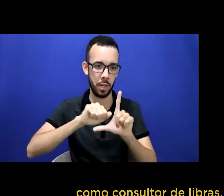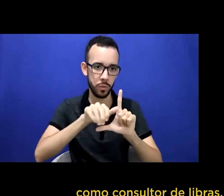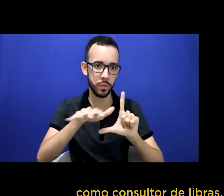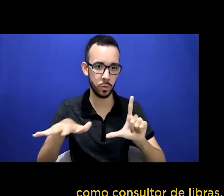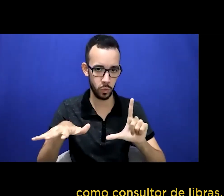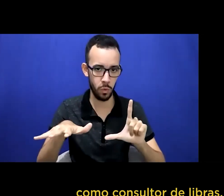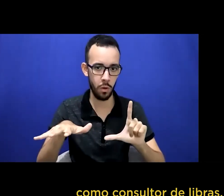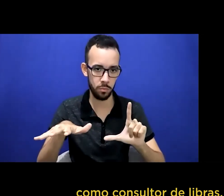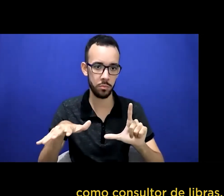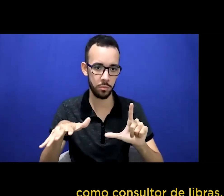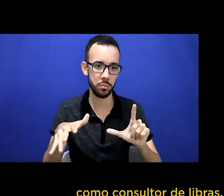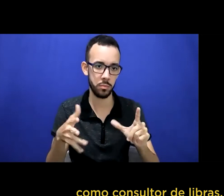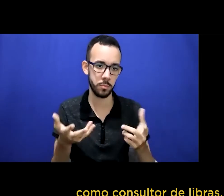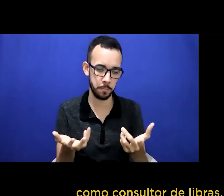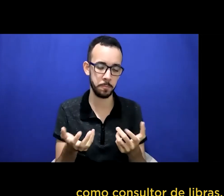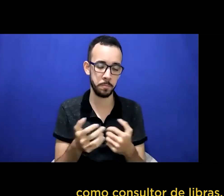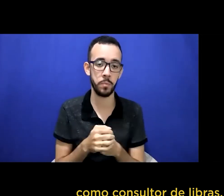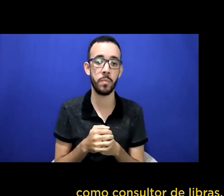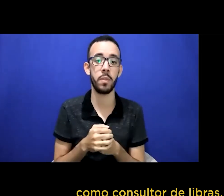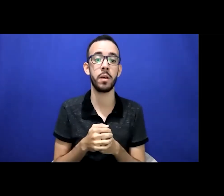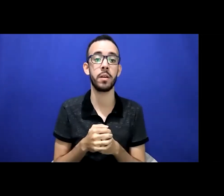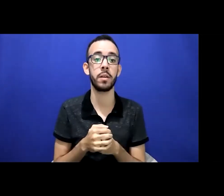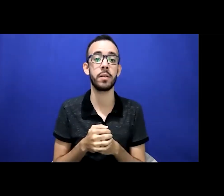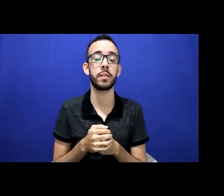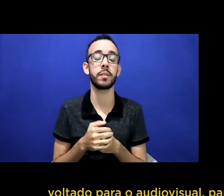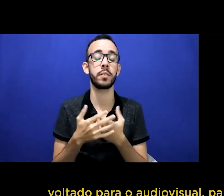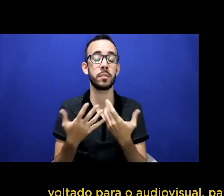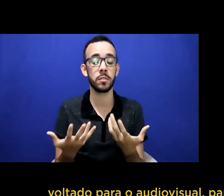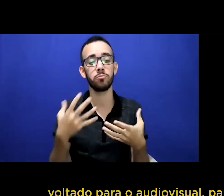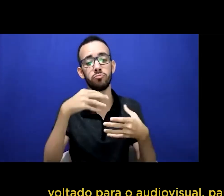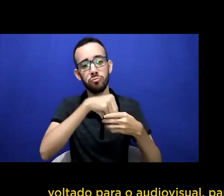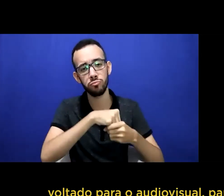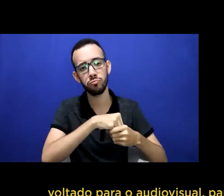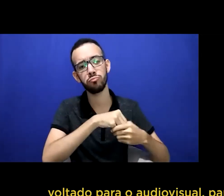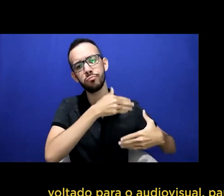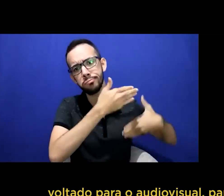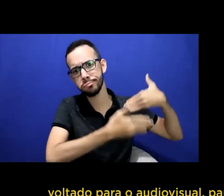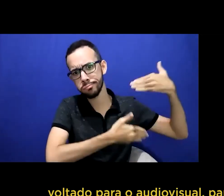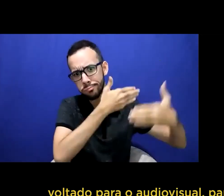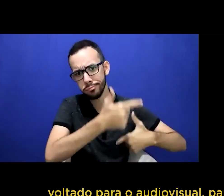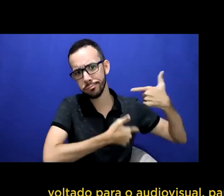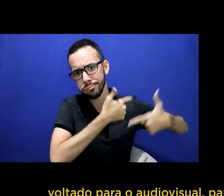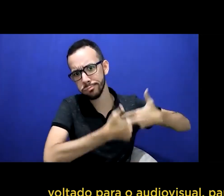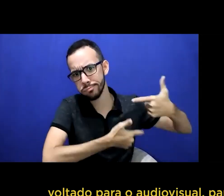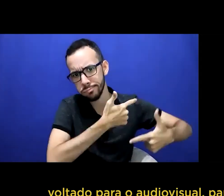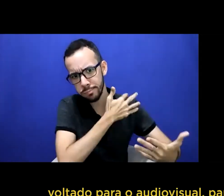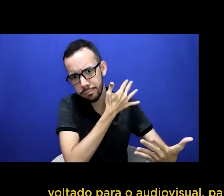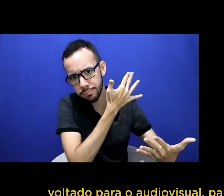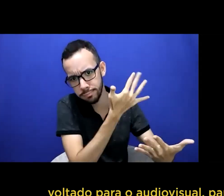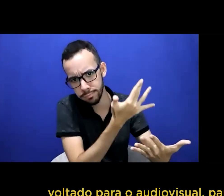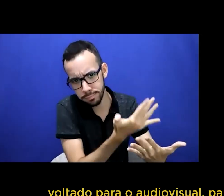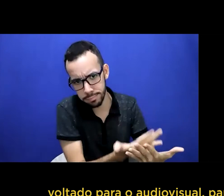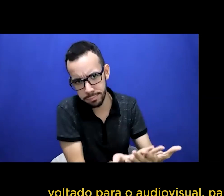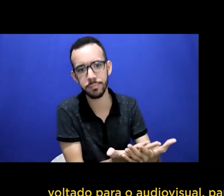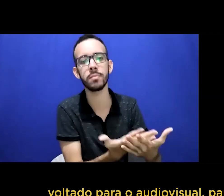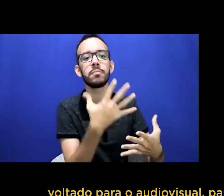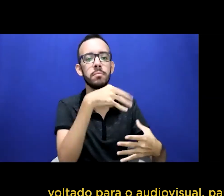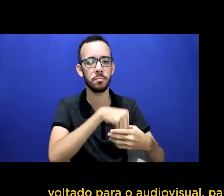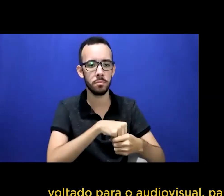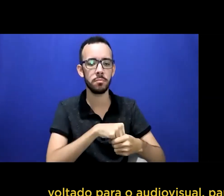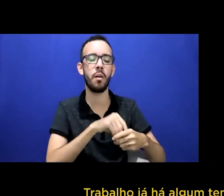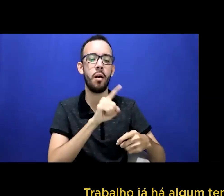como tradutor e intérprete de libras também, voltado para o audiovisual, para a tradução de filmes, vídeos